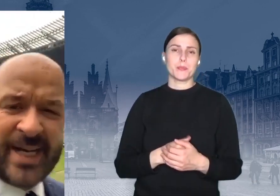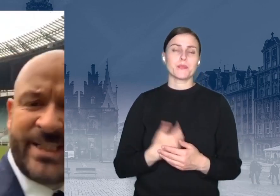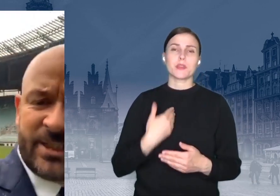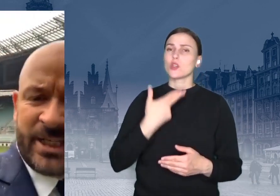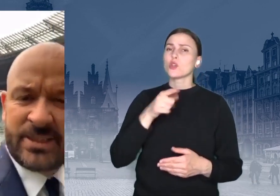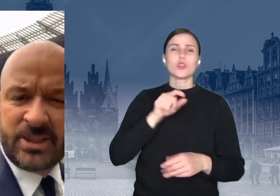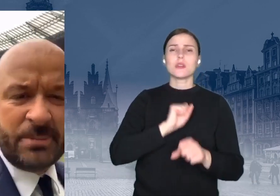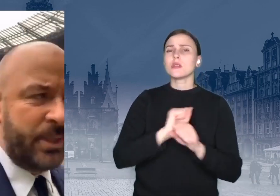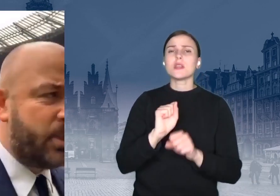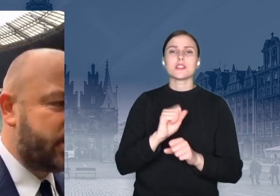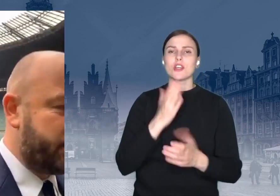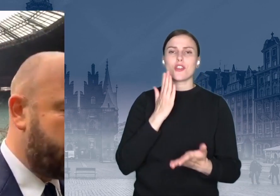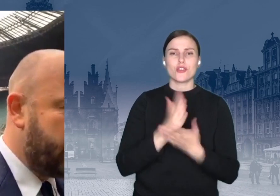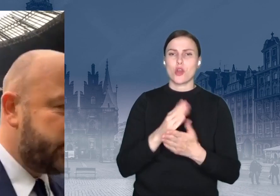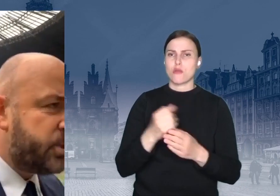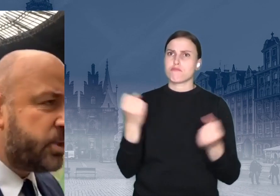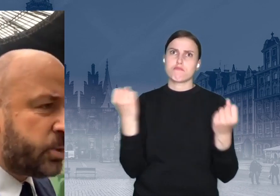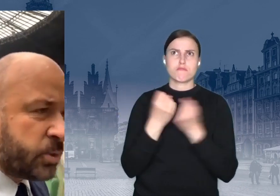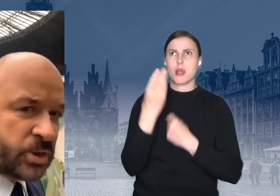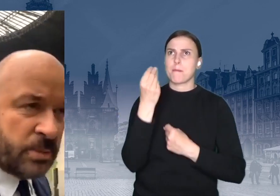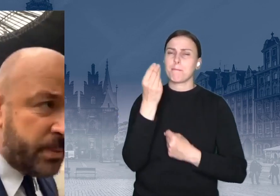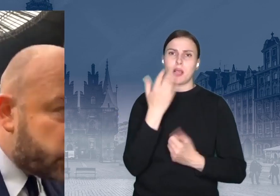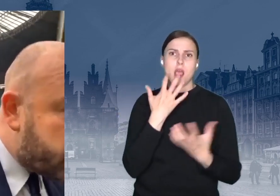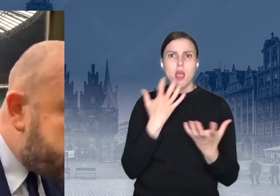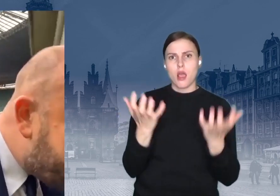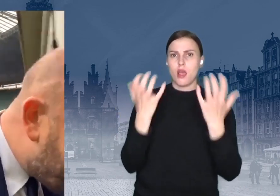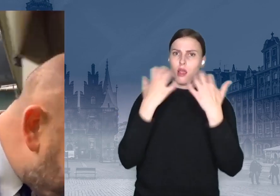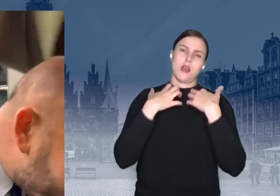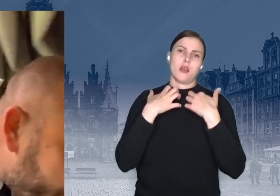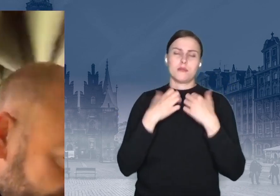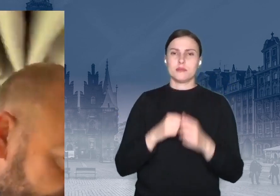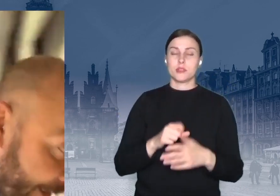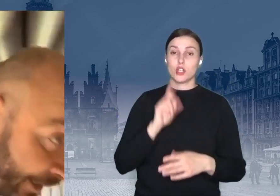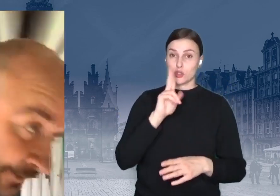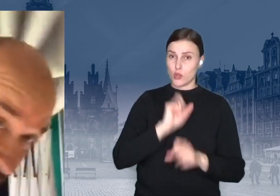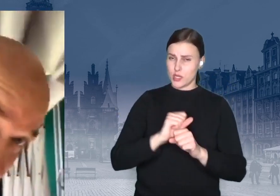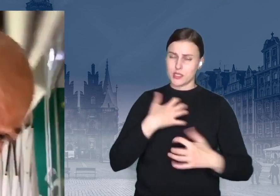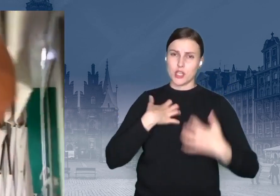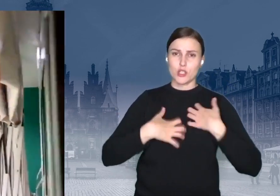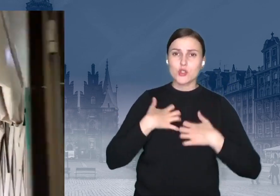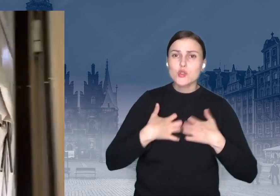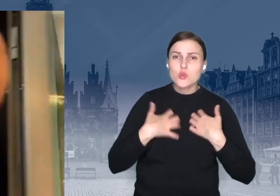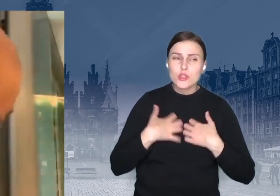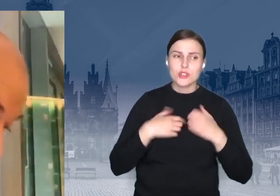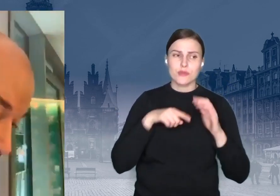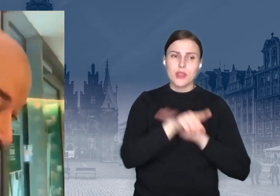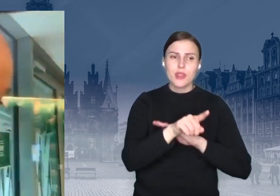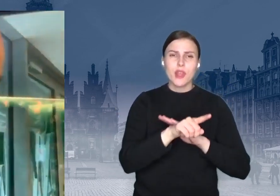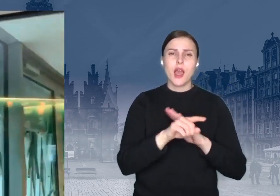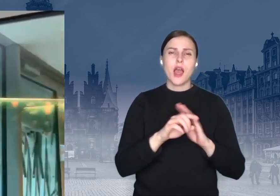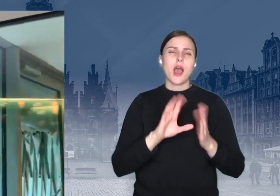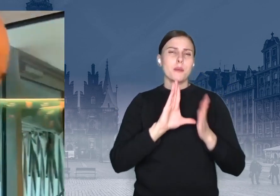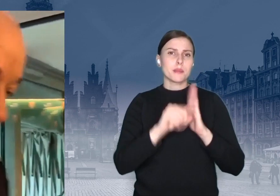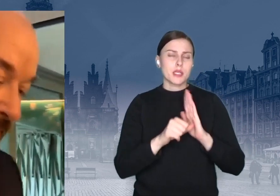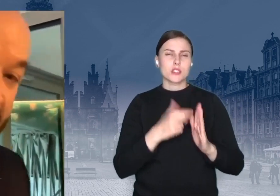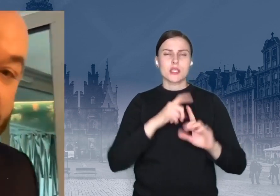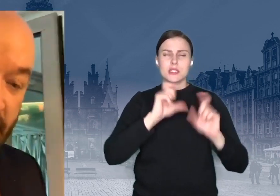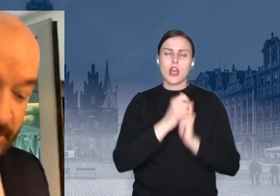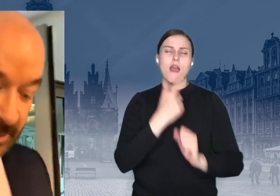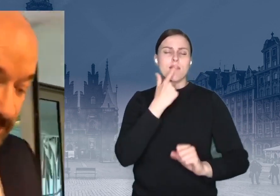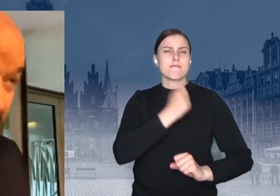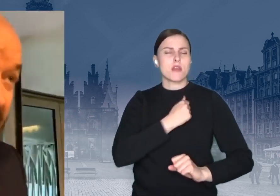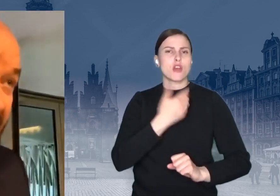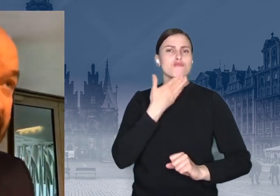że to pożera jakieś gigantyczne pieniądze, bo ci wszyscy, którzy chcą być złośliwi wobec miasta, wiecznie to podkreślają. Tak, moi drodzy,